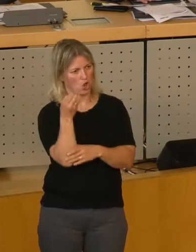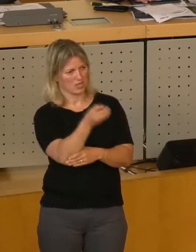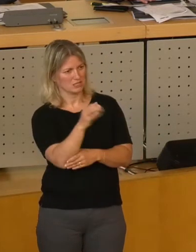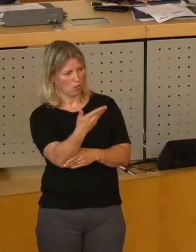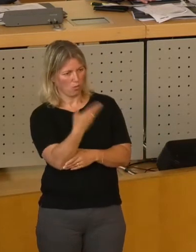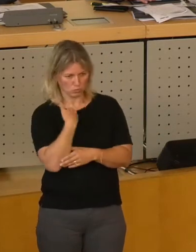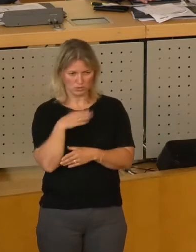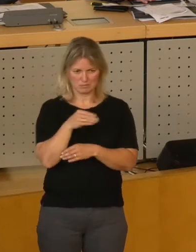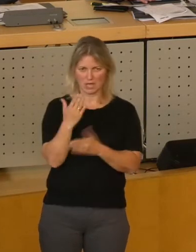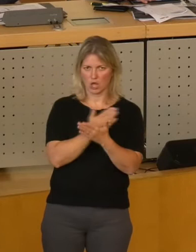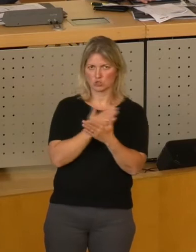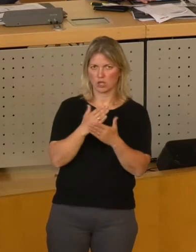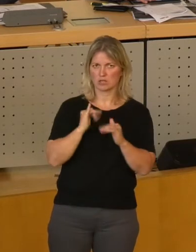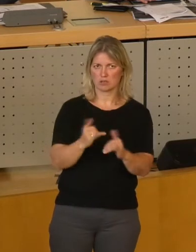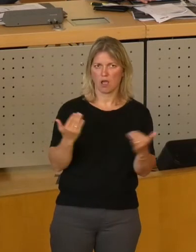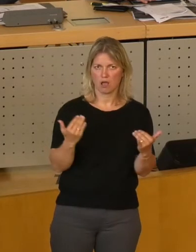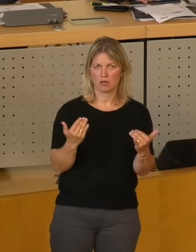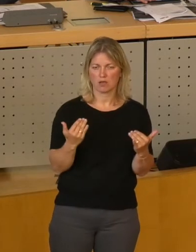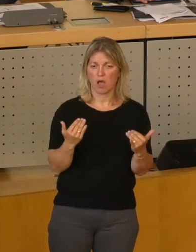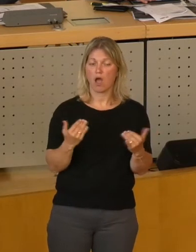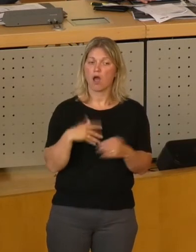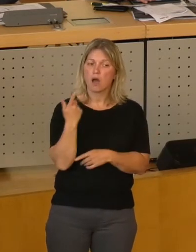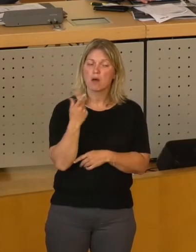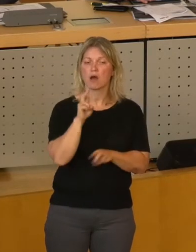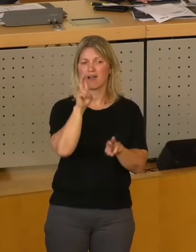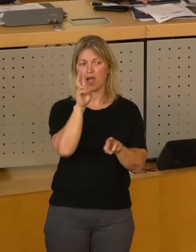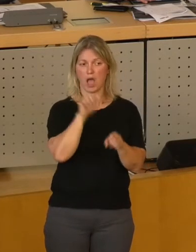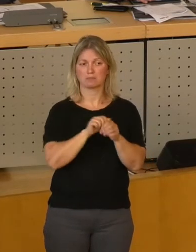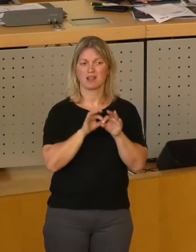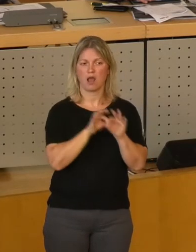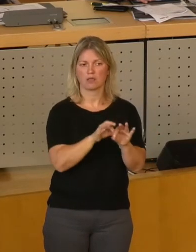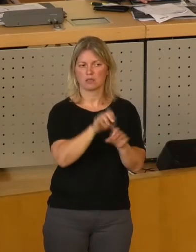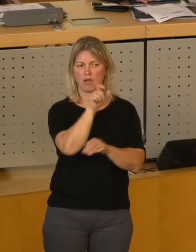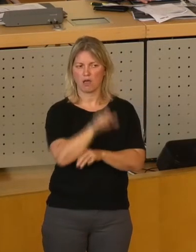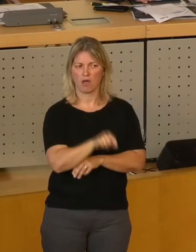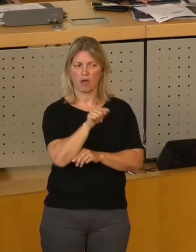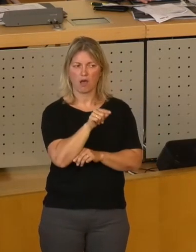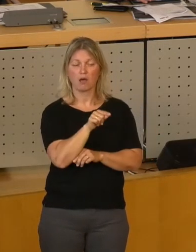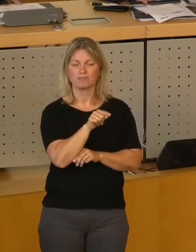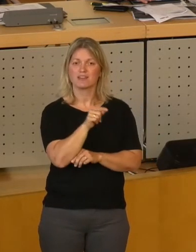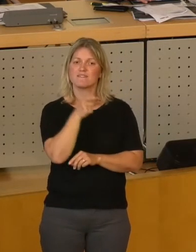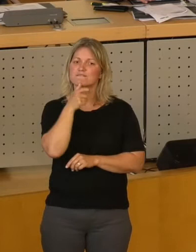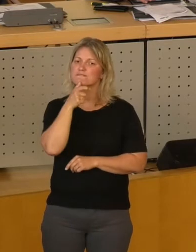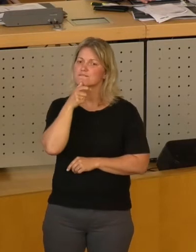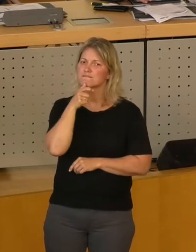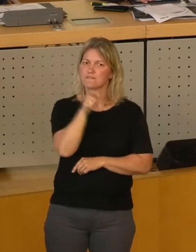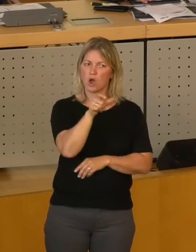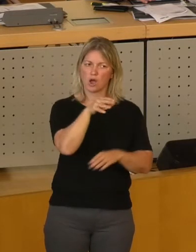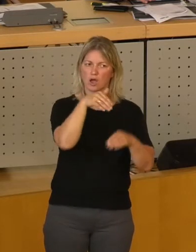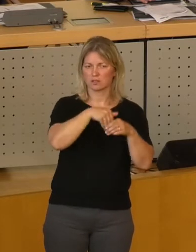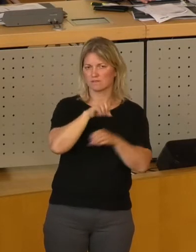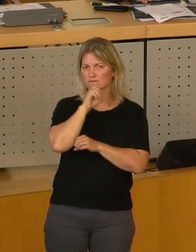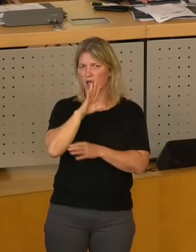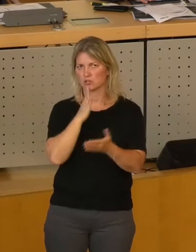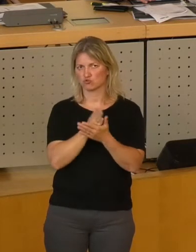Aber die Betonung bei den Amtsleitern liegt schon im Wortbegriff drin. Es müssen